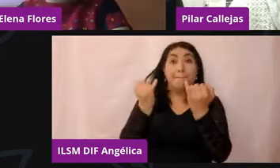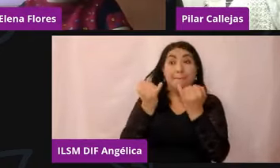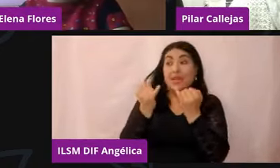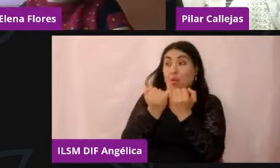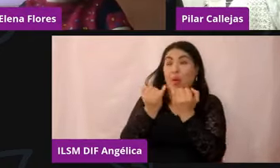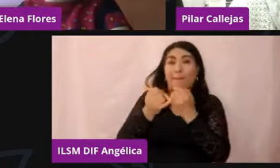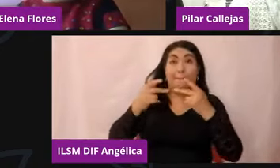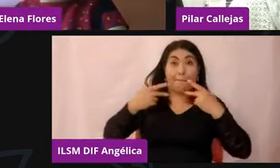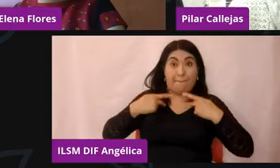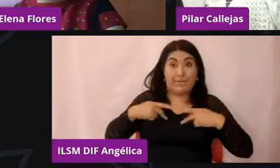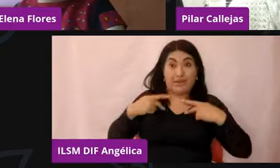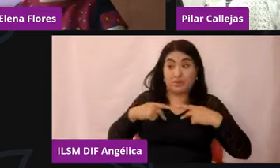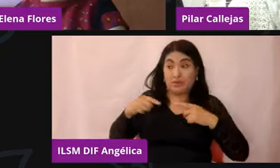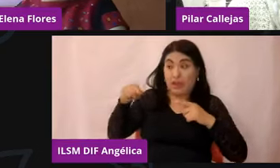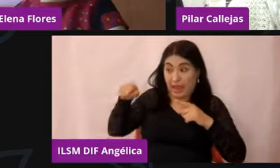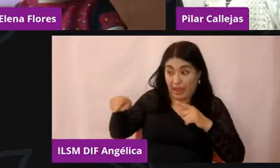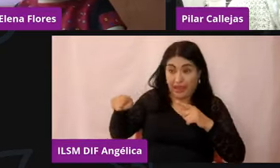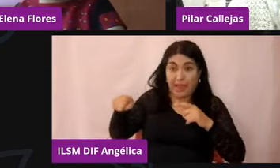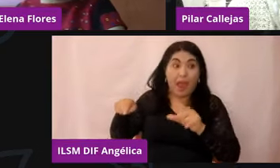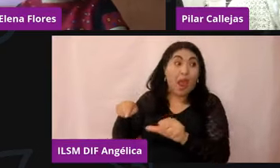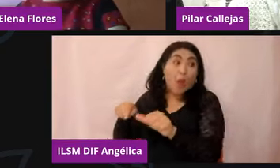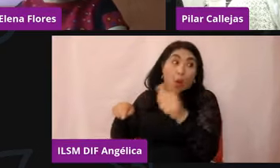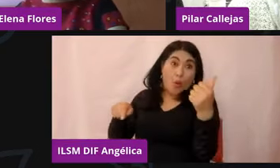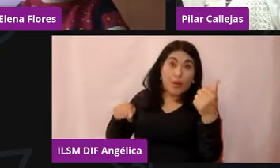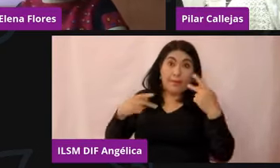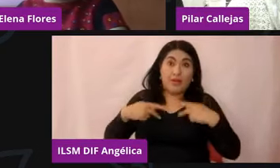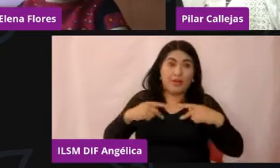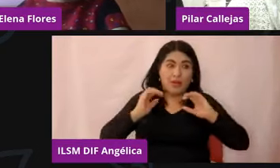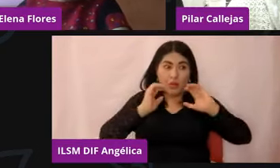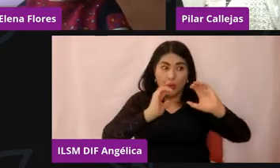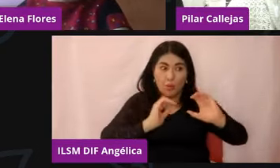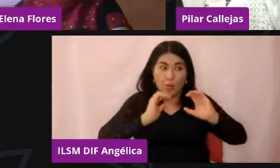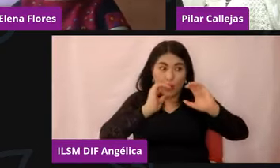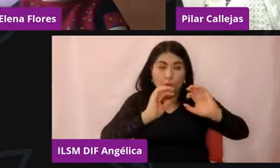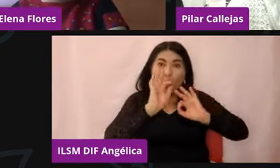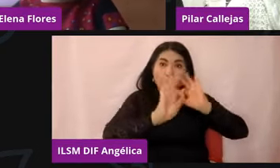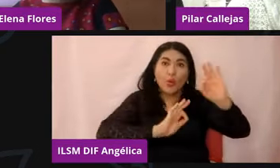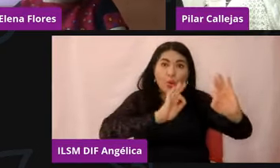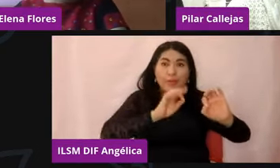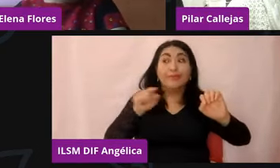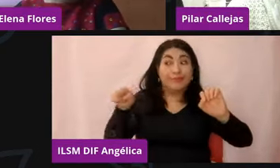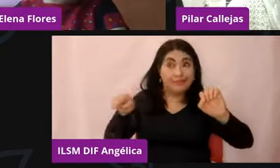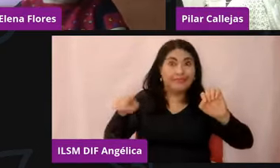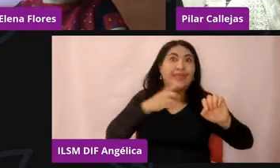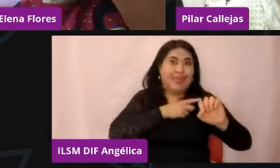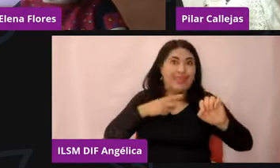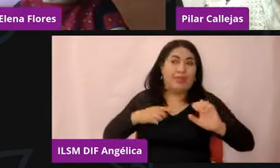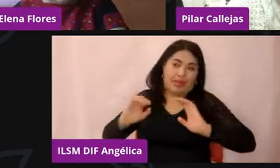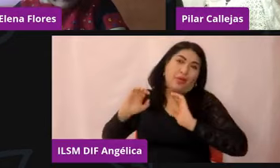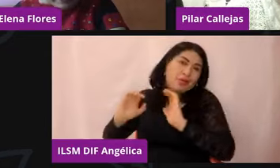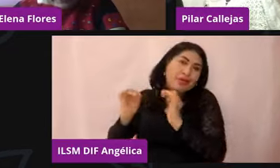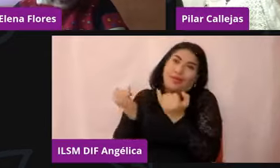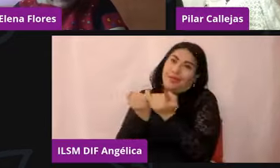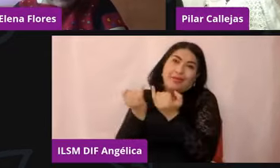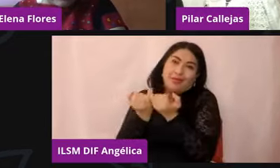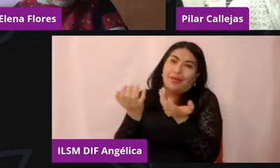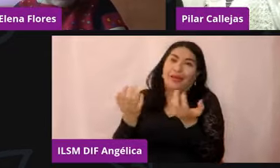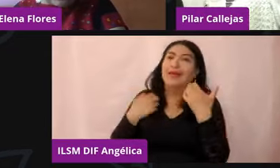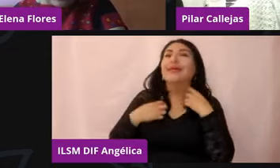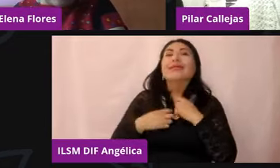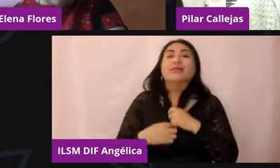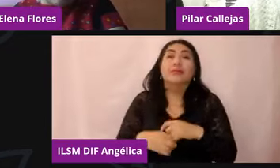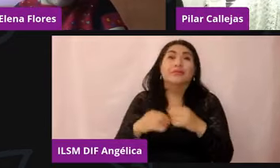ahorita el campo de batalla, la línea de fuego, la vivirán nuevamente los docentes, no las y los docentes. Qué tremenda